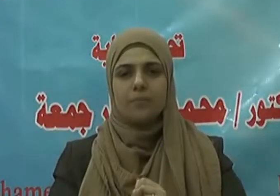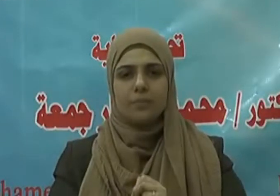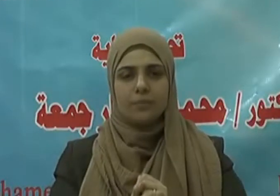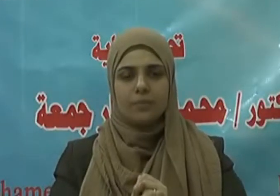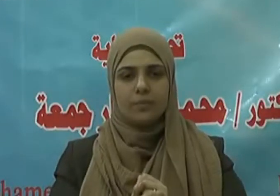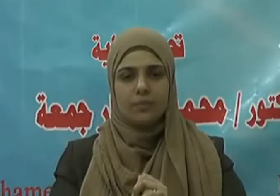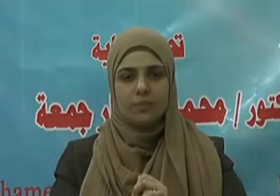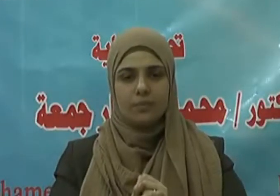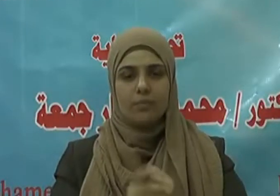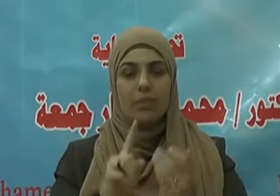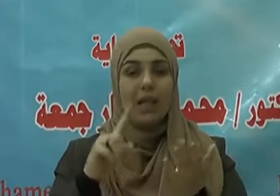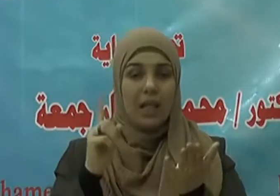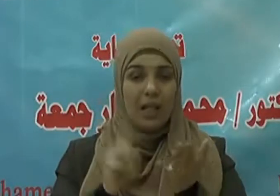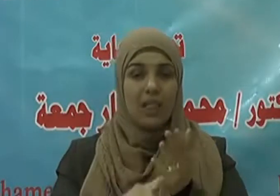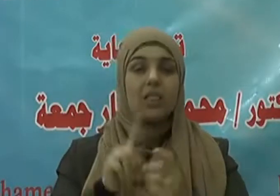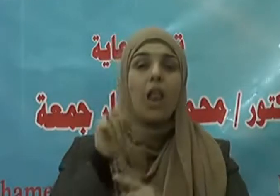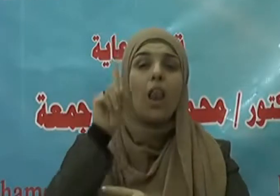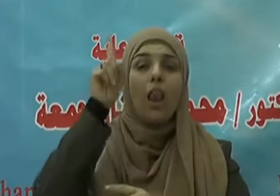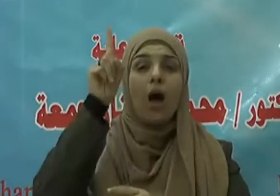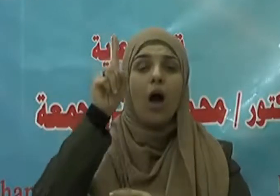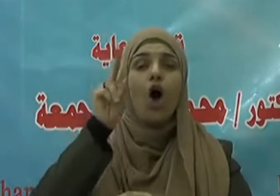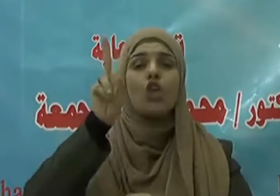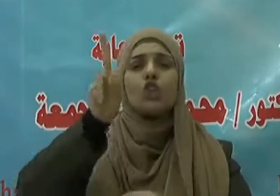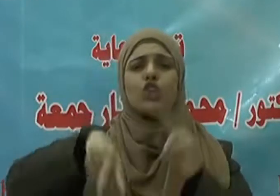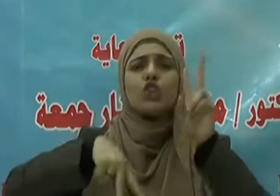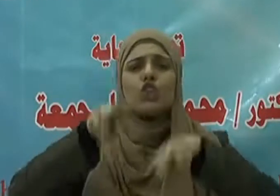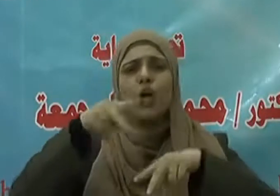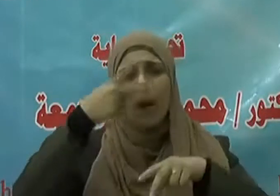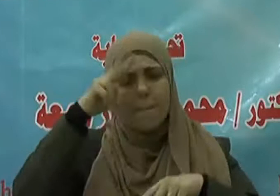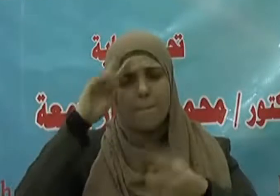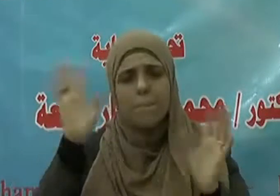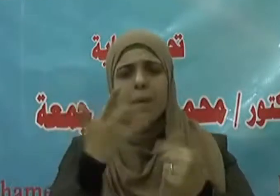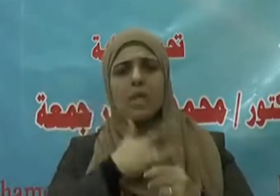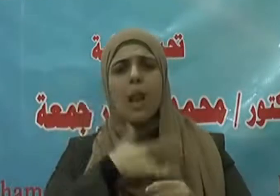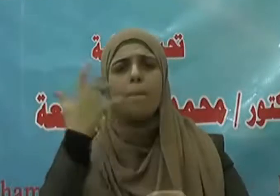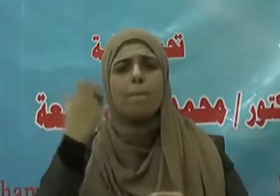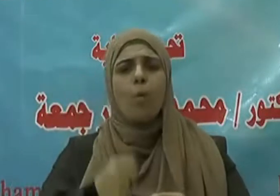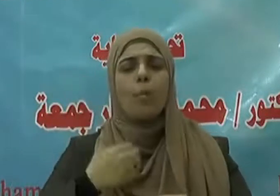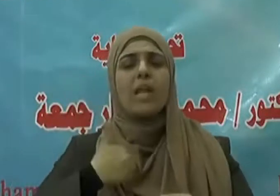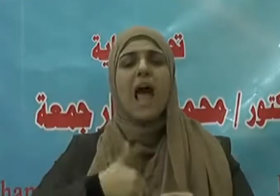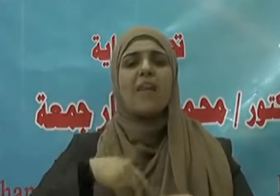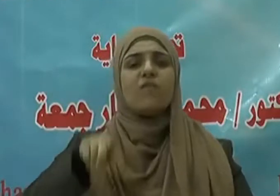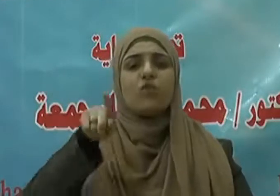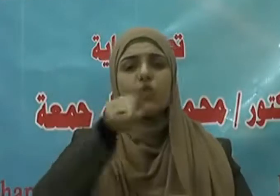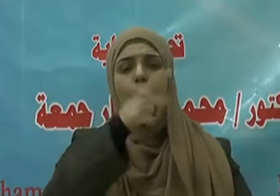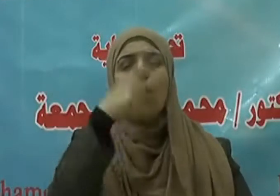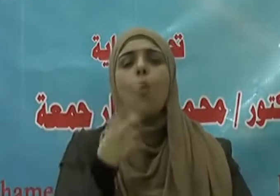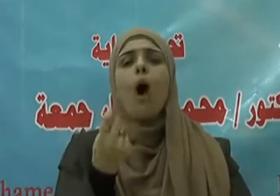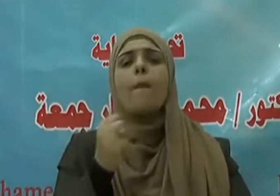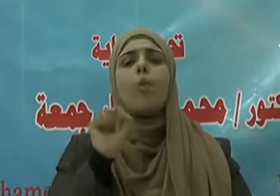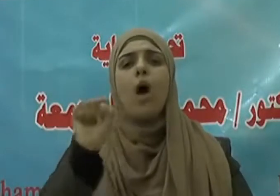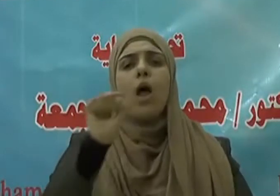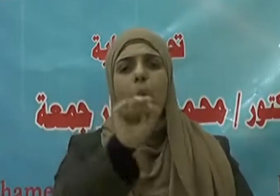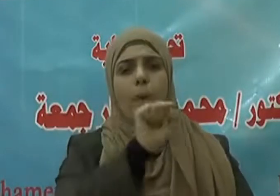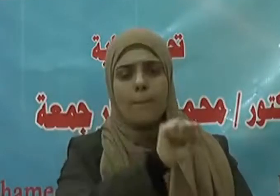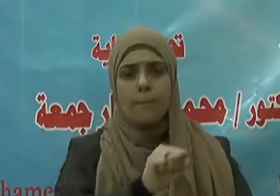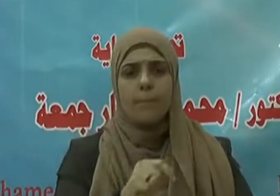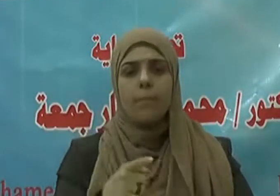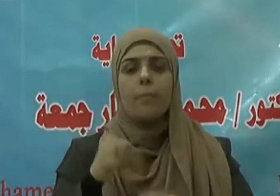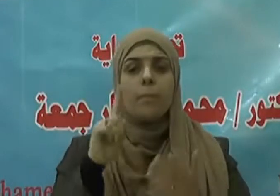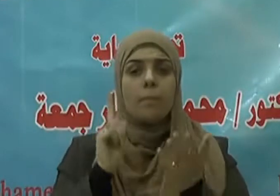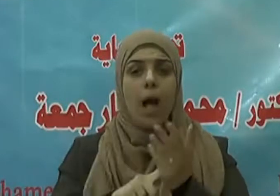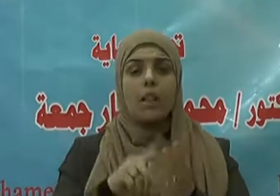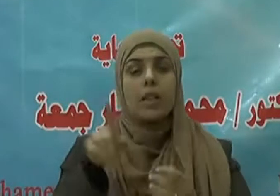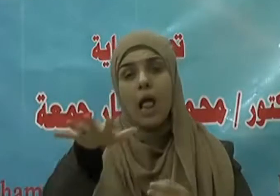شهيد ومن قتل دون دمه فهو شهيد ومن قتل دون دينه فهو شهيد